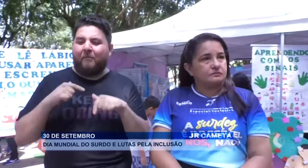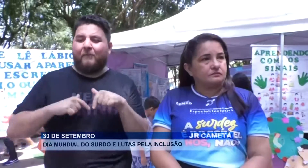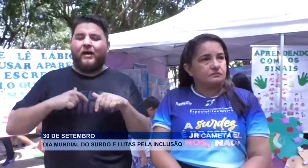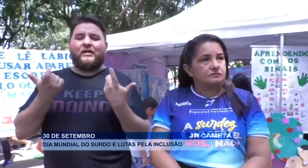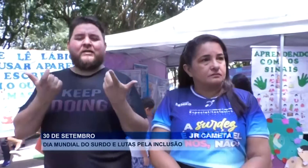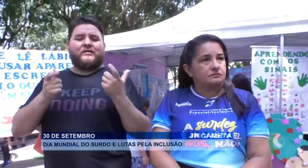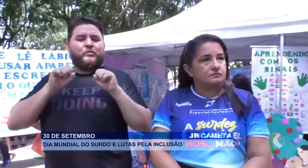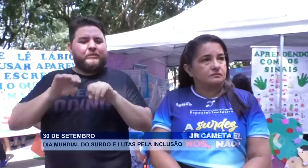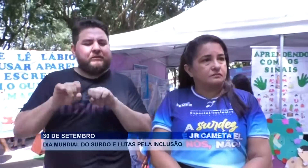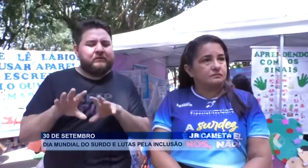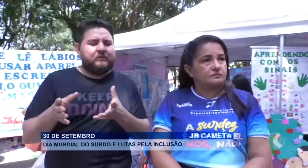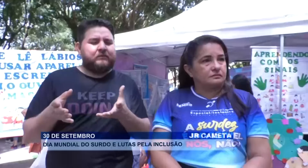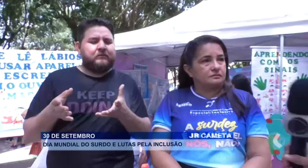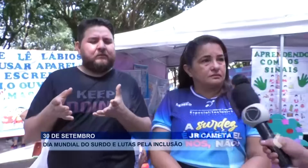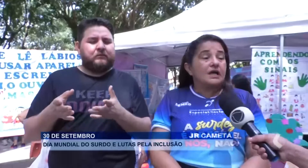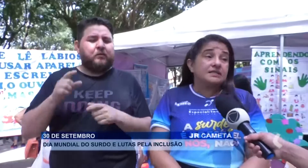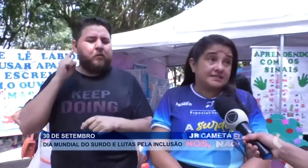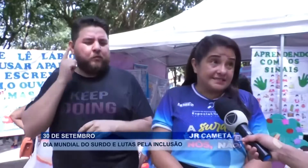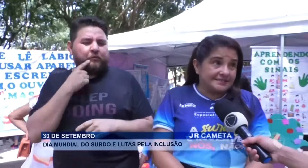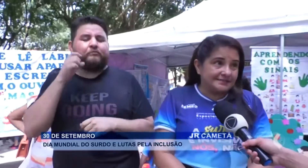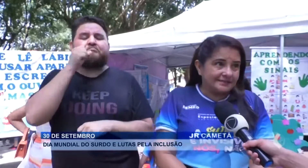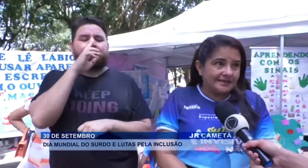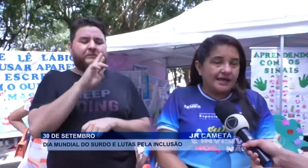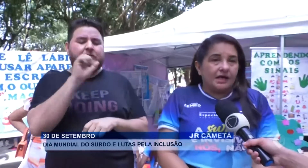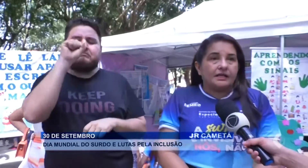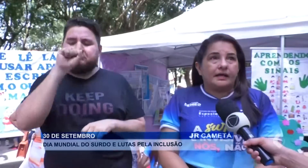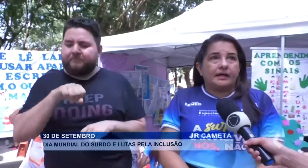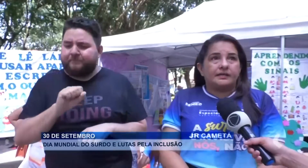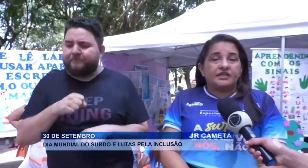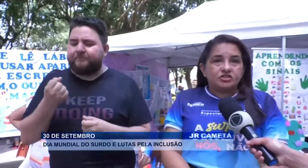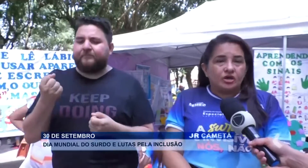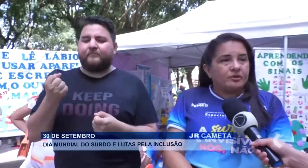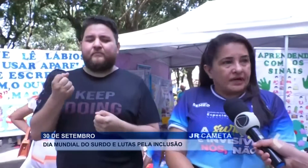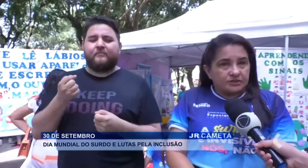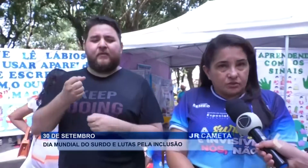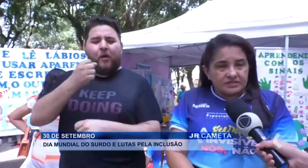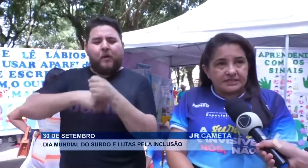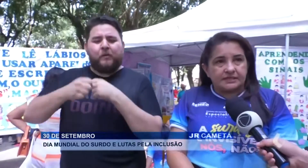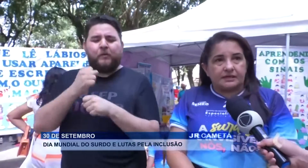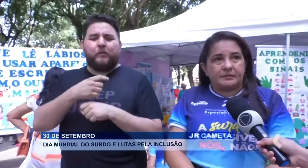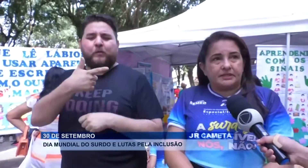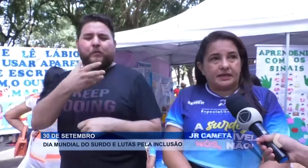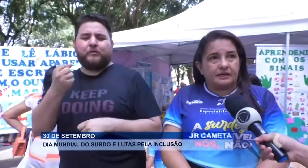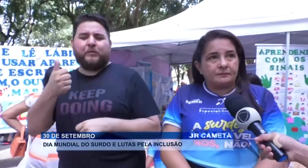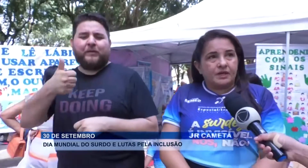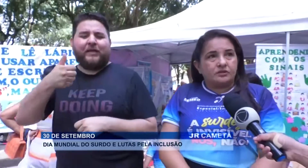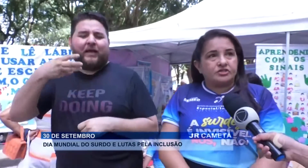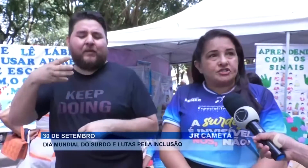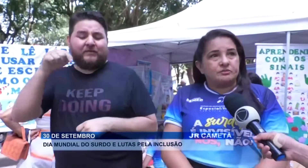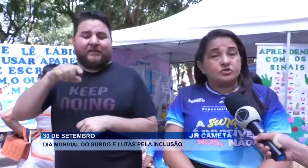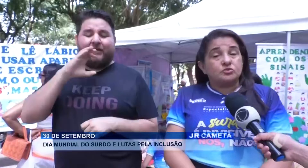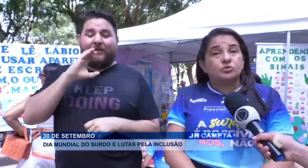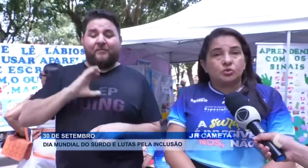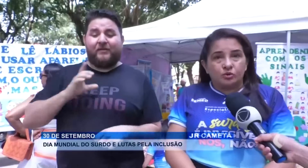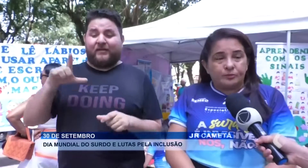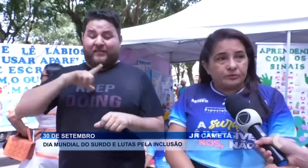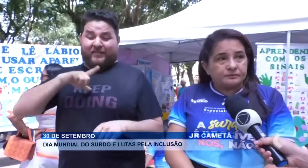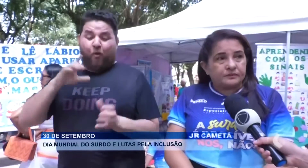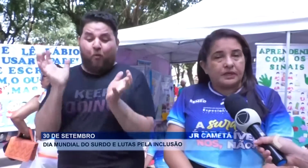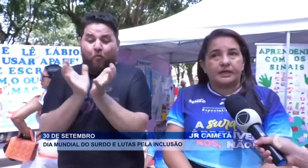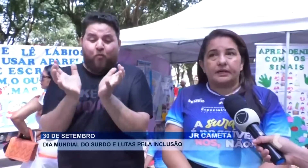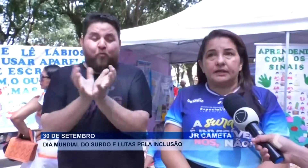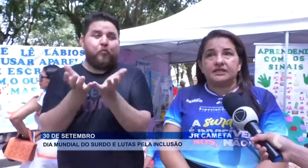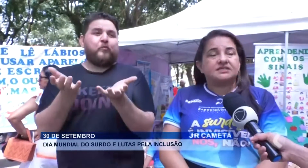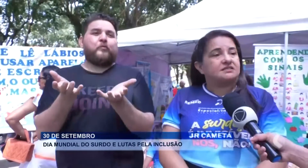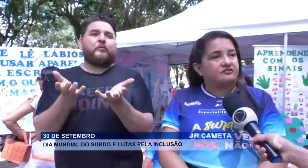educacional com os surdos. Sim. Desde 2014, aqui em Cametá, nós temos um grupo